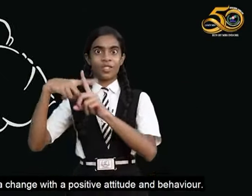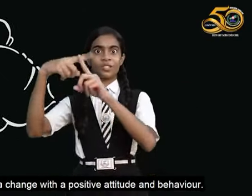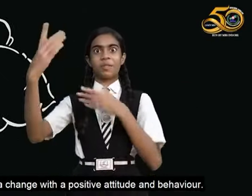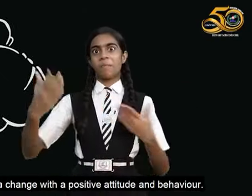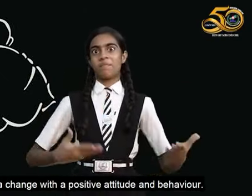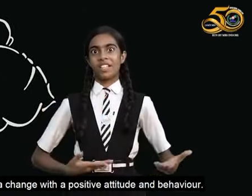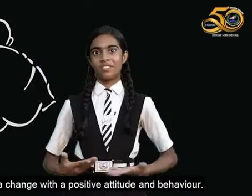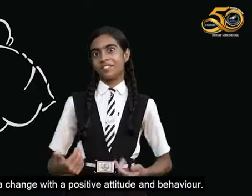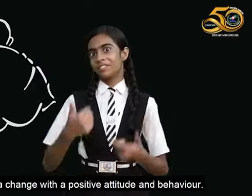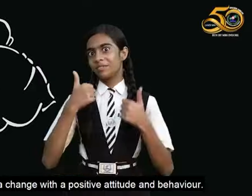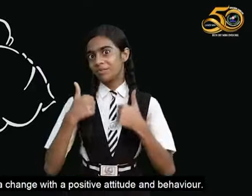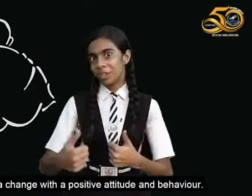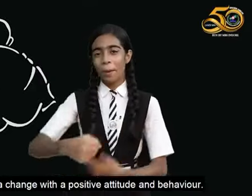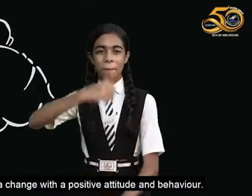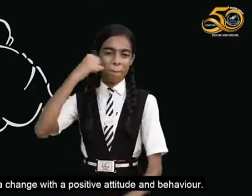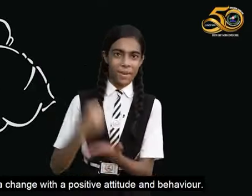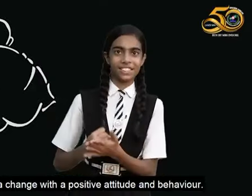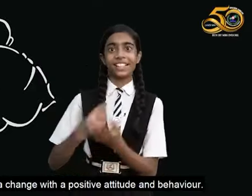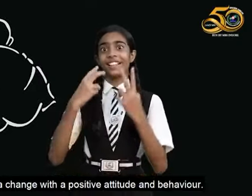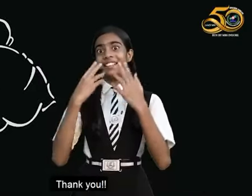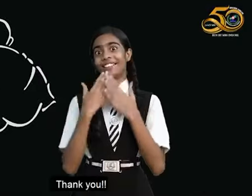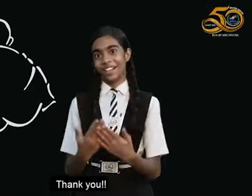तथा चकारात्मक विभार करना चाहिए धन्यवाद